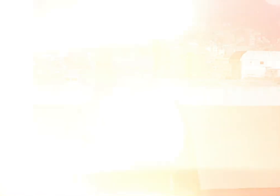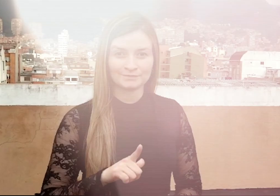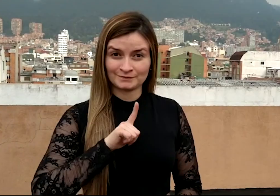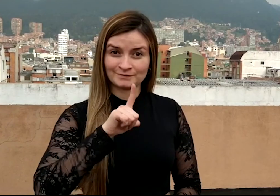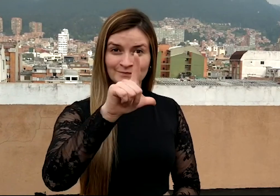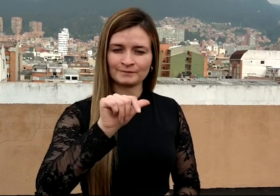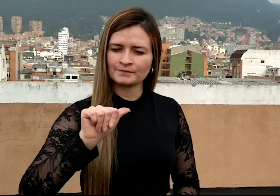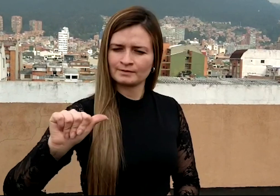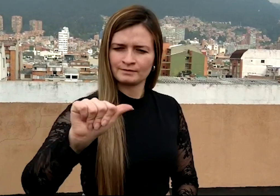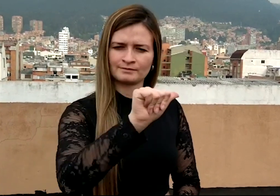Líderes